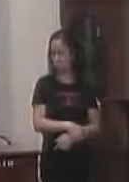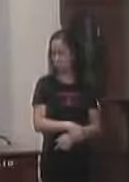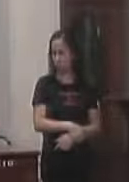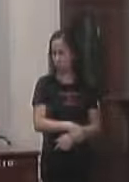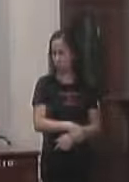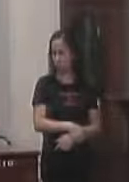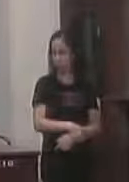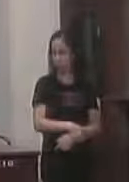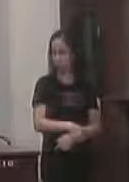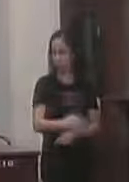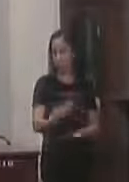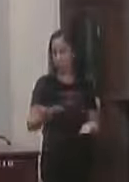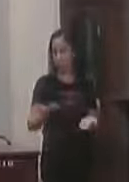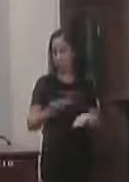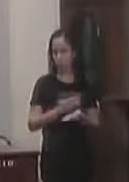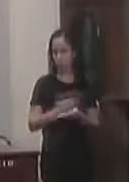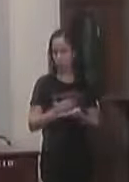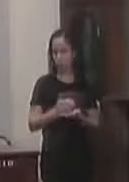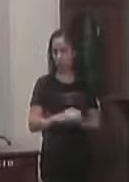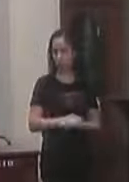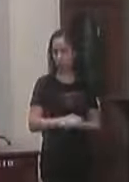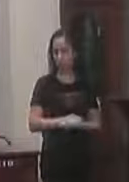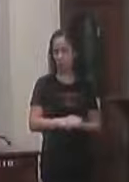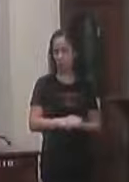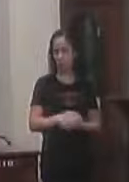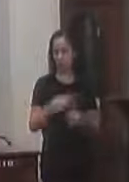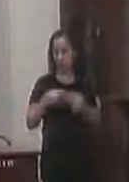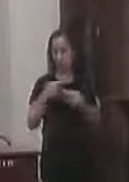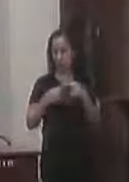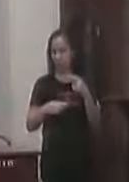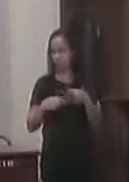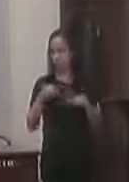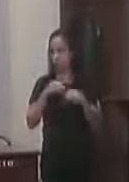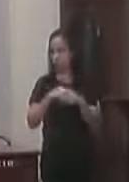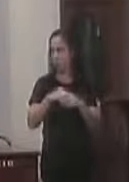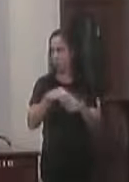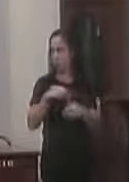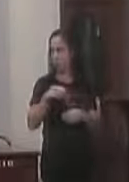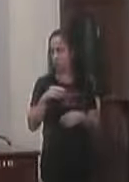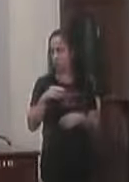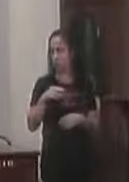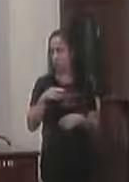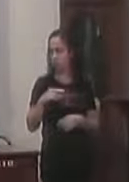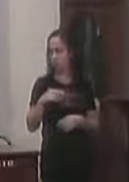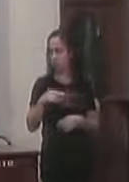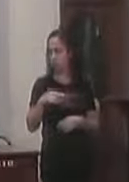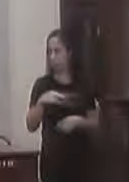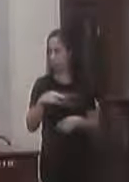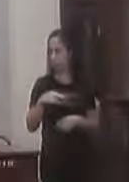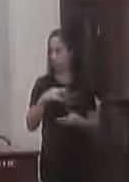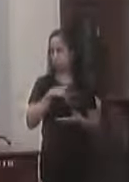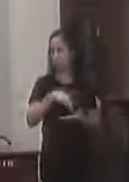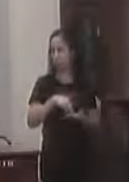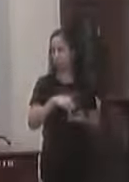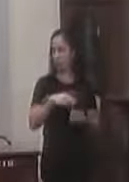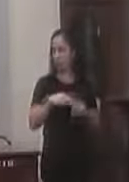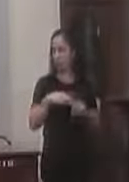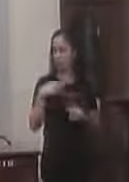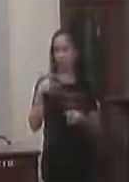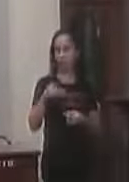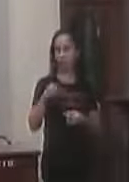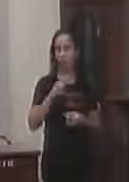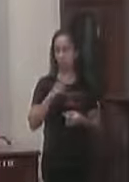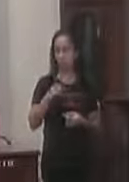Vamos para a discussão E votação Do requerimento Do vereador Professor